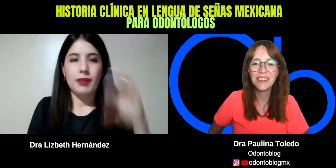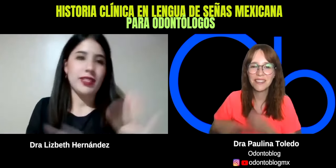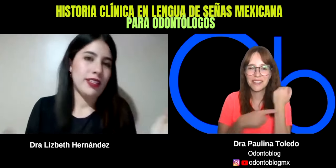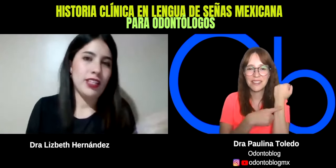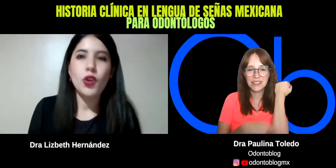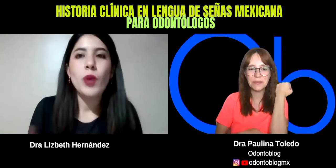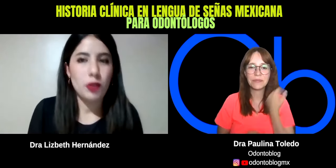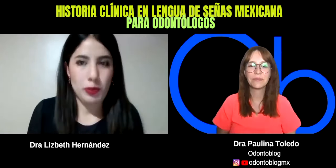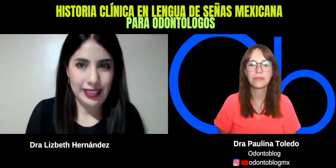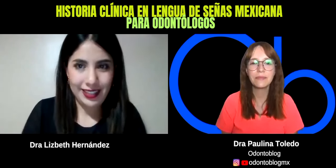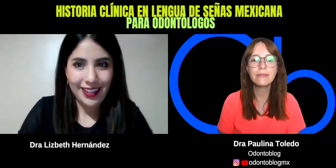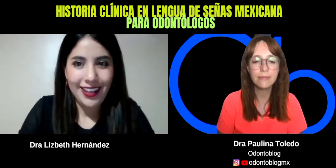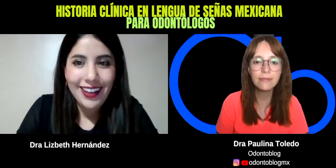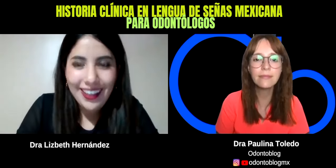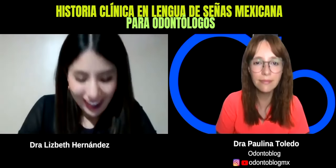decir, si no, cuántos meses. Ajá.